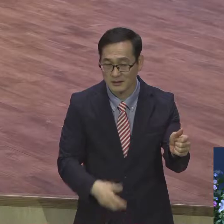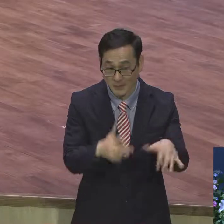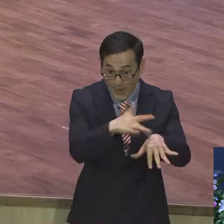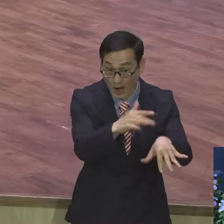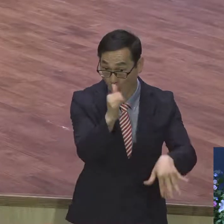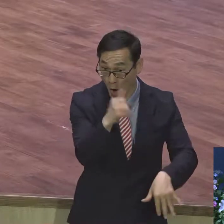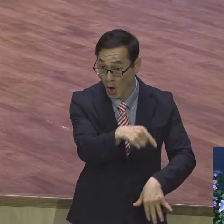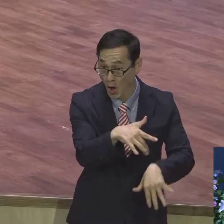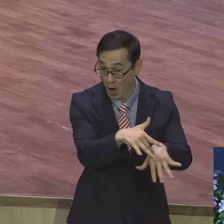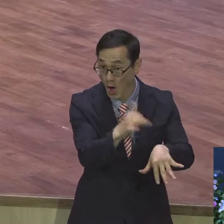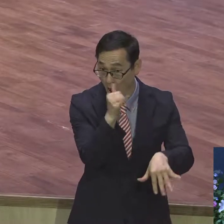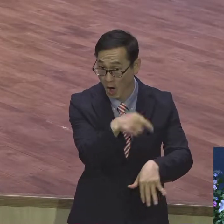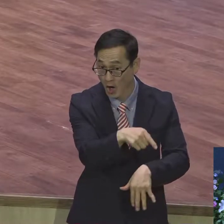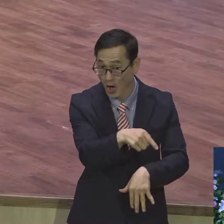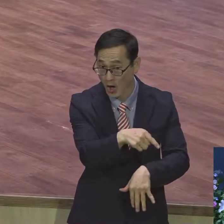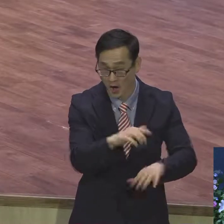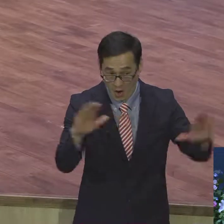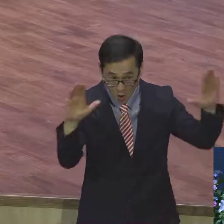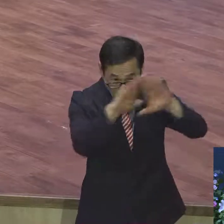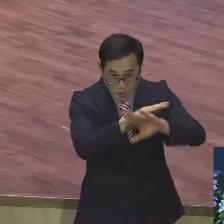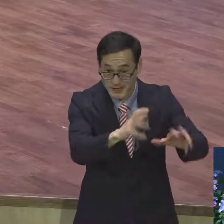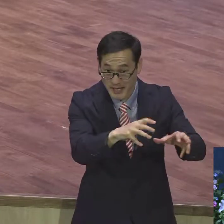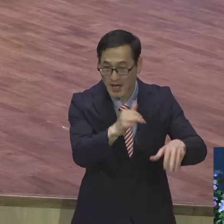허감을 인정하시기 바랍니다. 눈이 안 보여요.